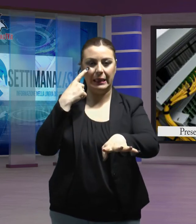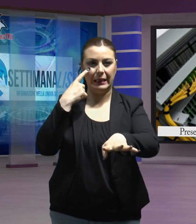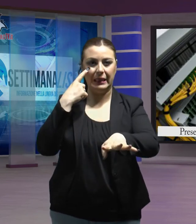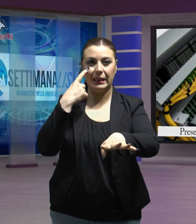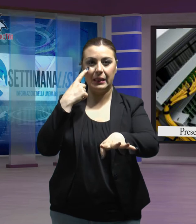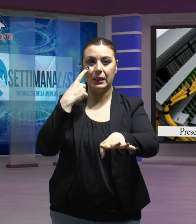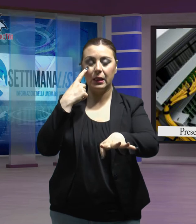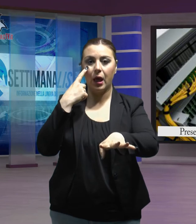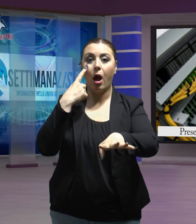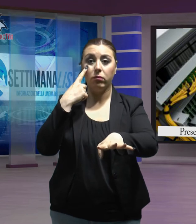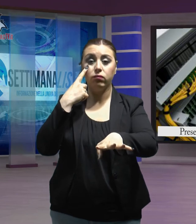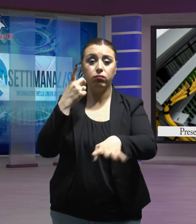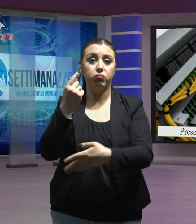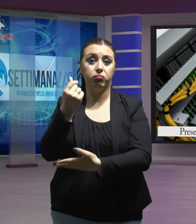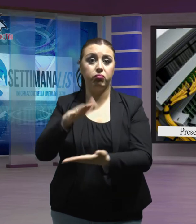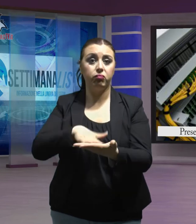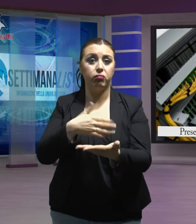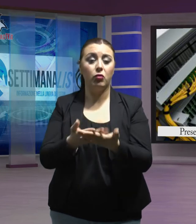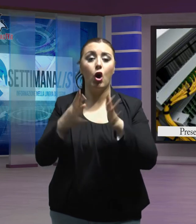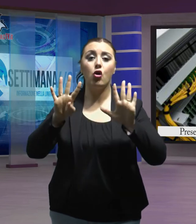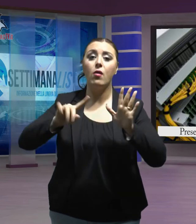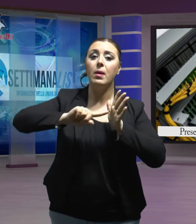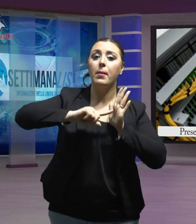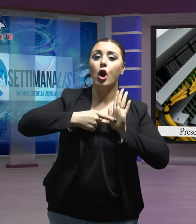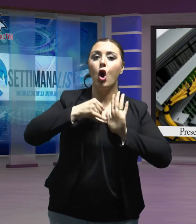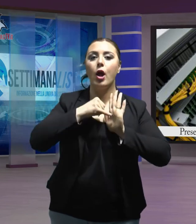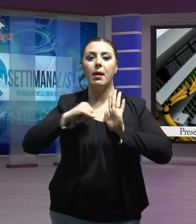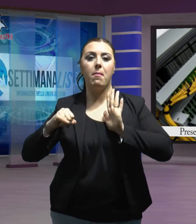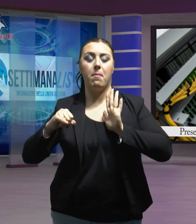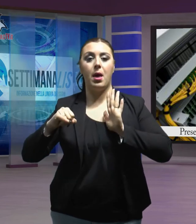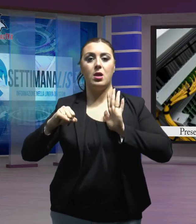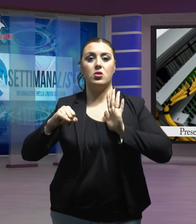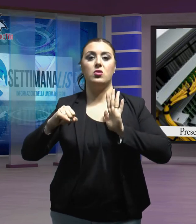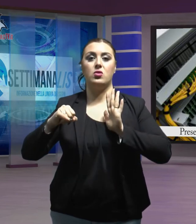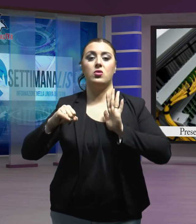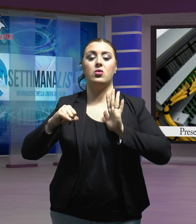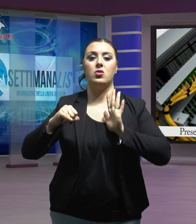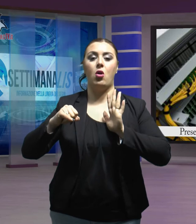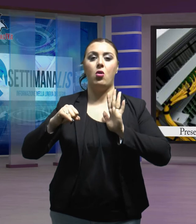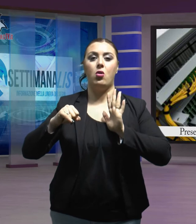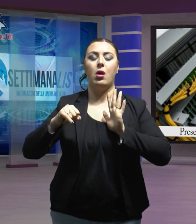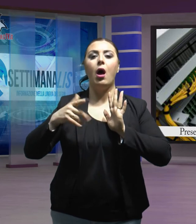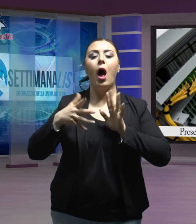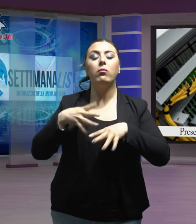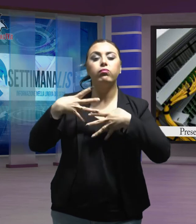investimento di 9 milioni e mezzo e il raggiungimento di 37